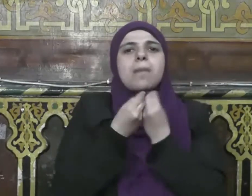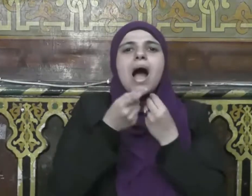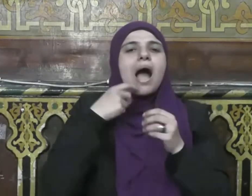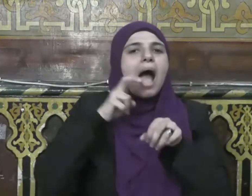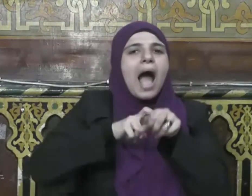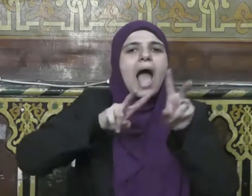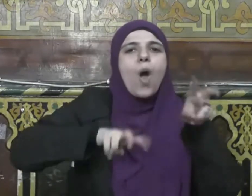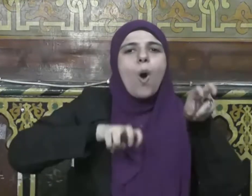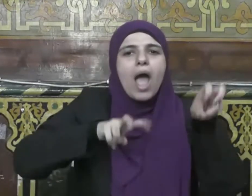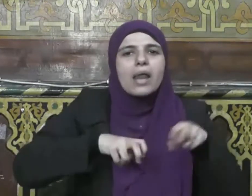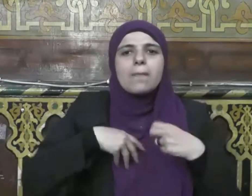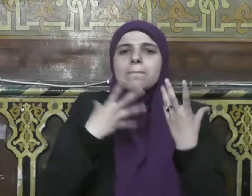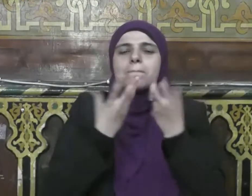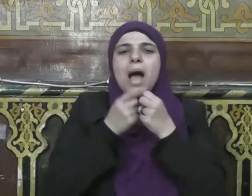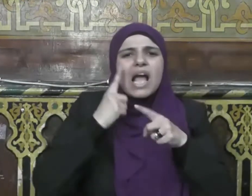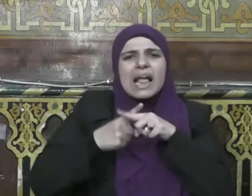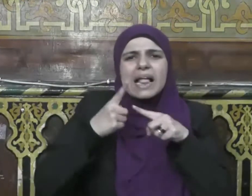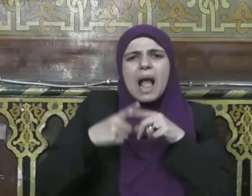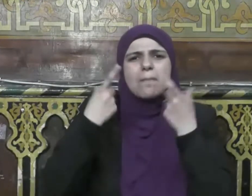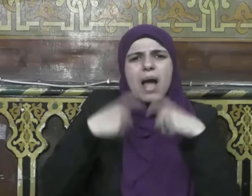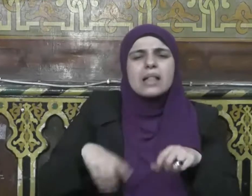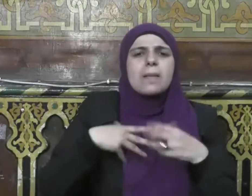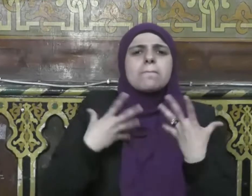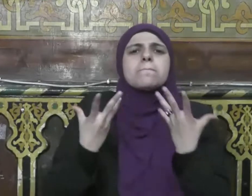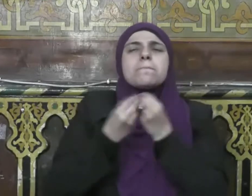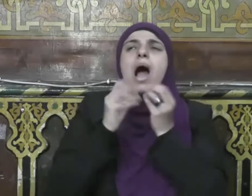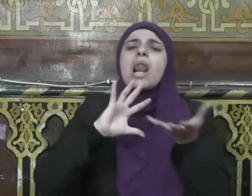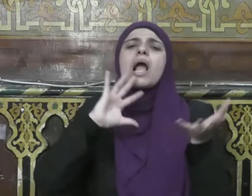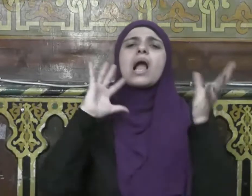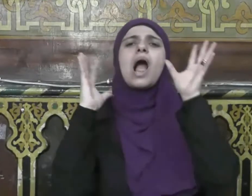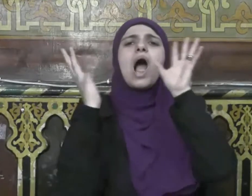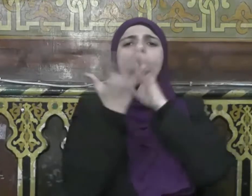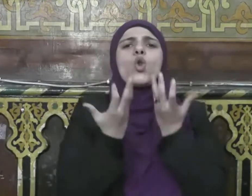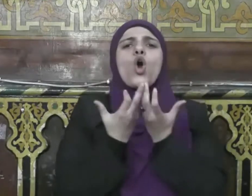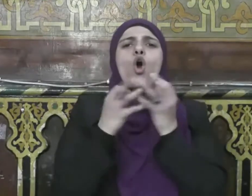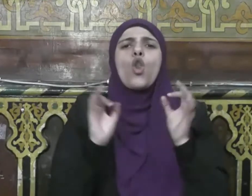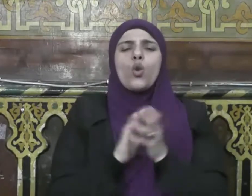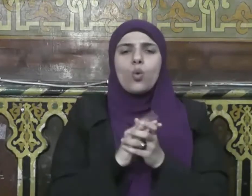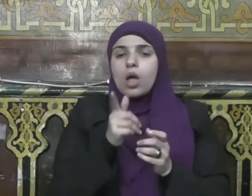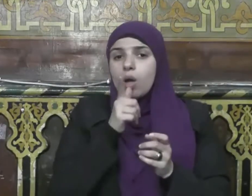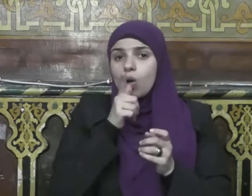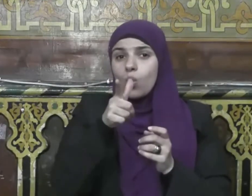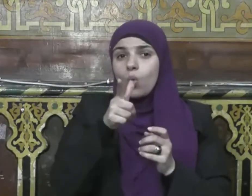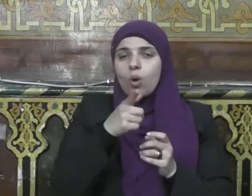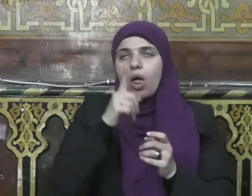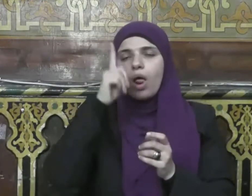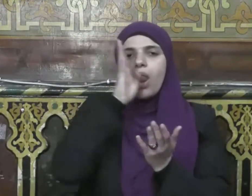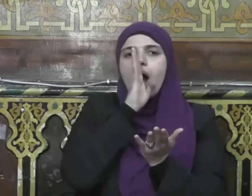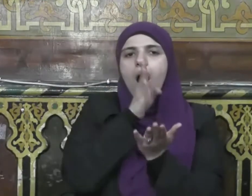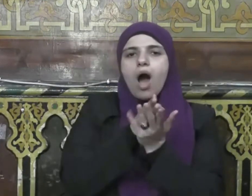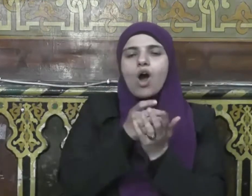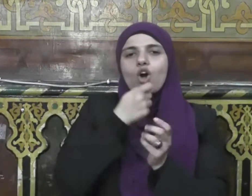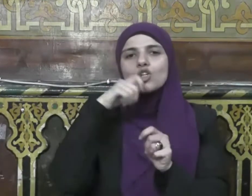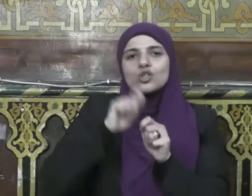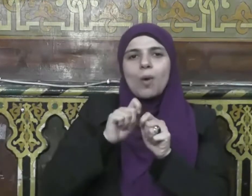حيث يقول الحق سبحانه وتعالى يا أيها الذين آمنوا